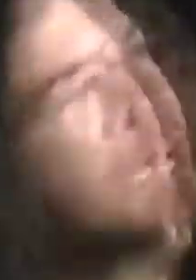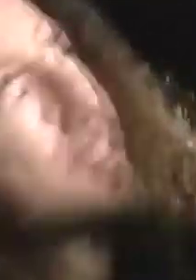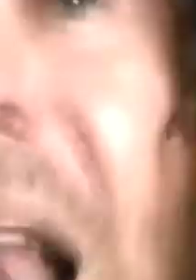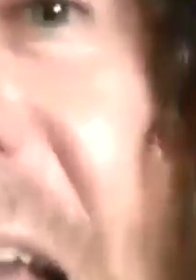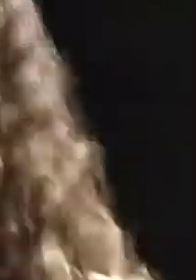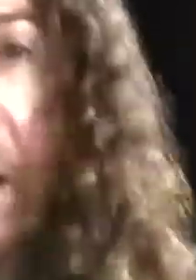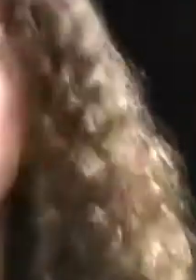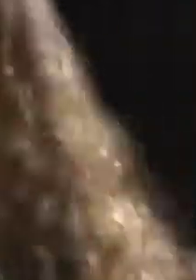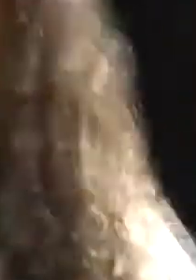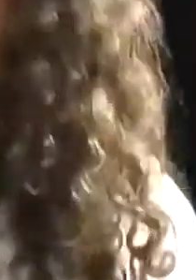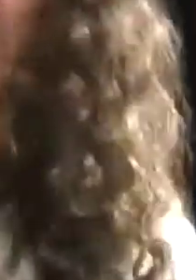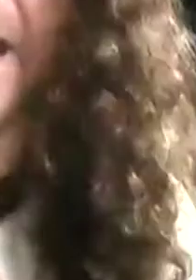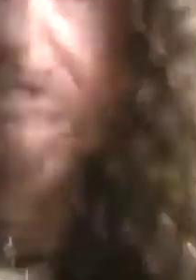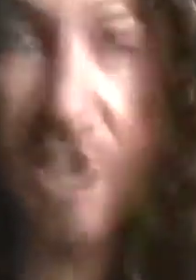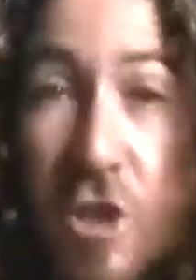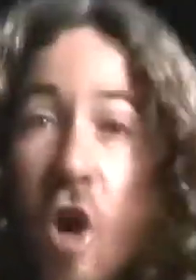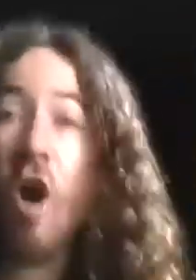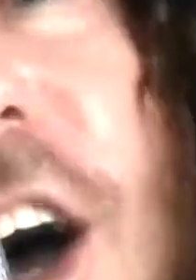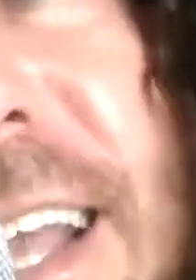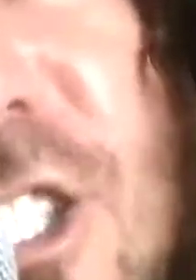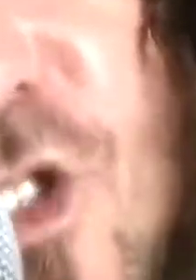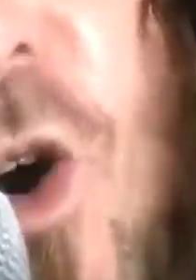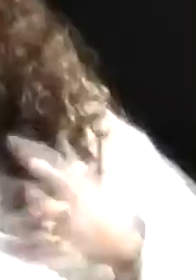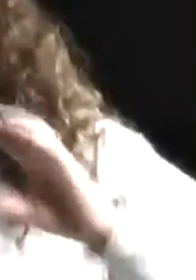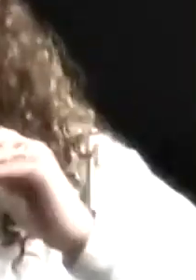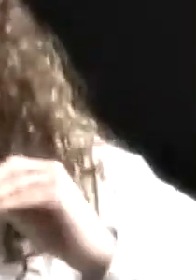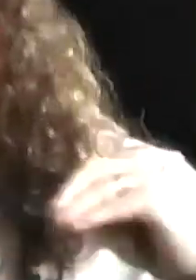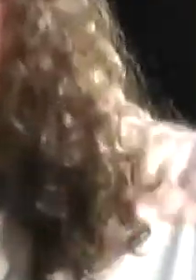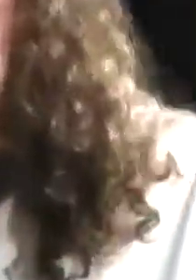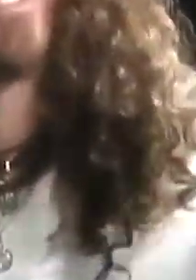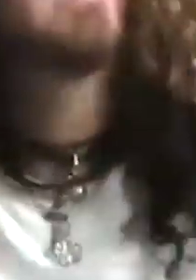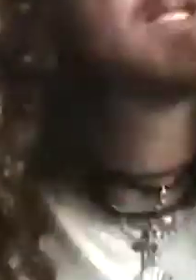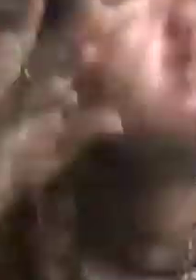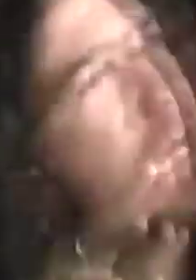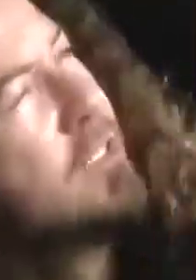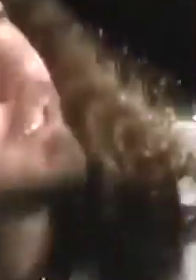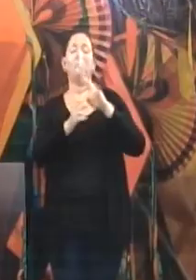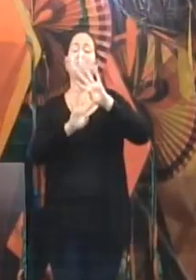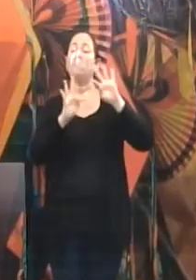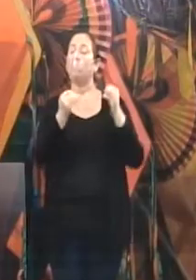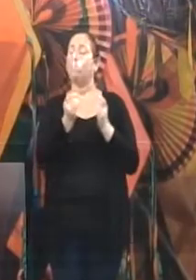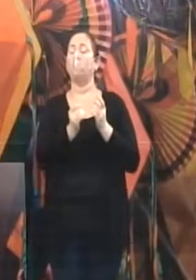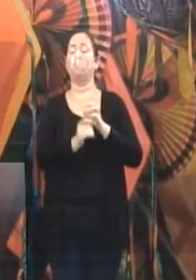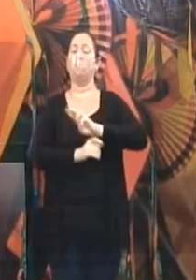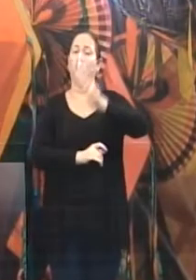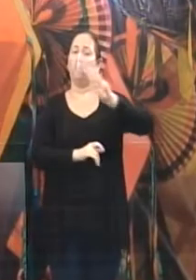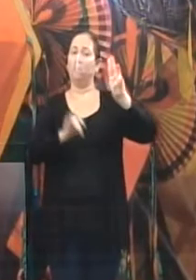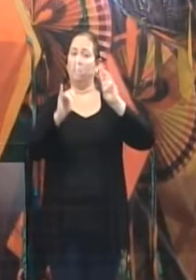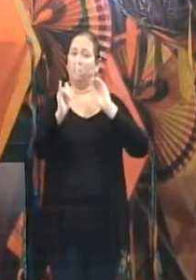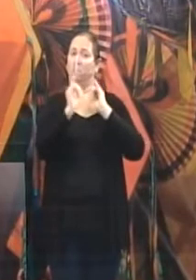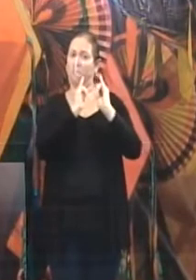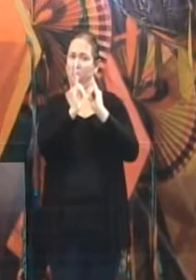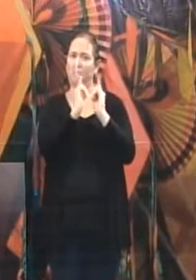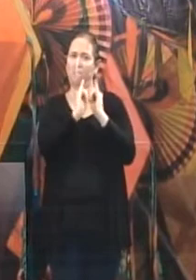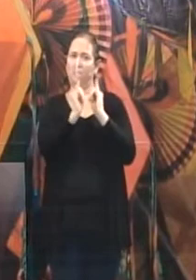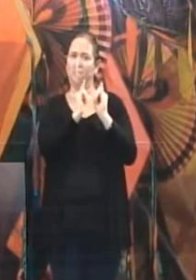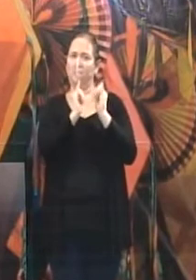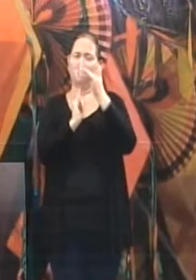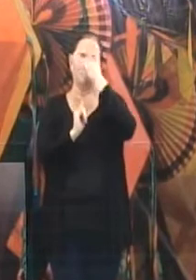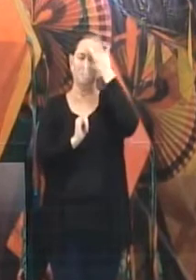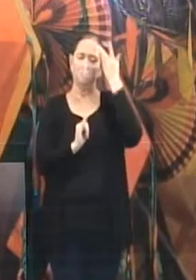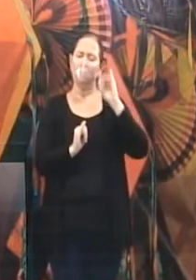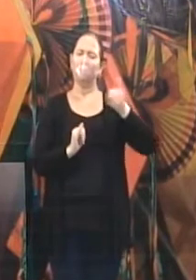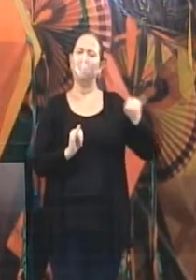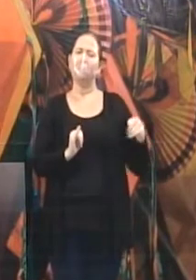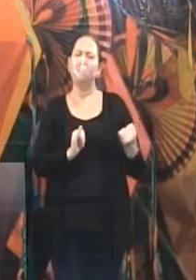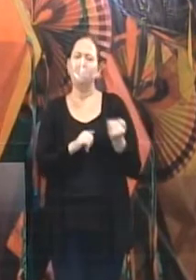Pessoa. Lembrando das histórias do holandês. Os canais digitais da Prefeitura do Recife também